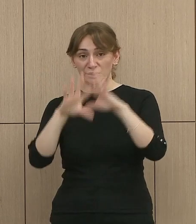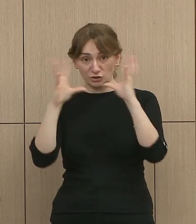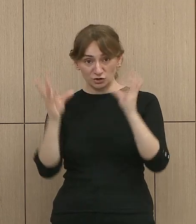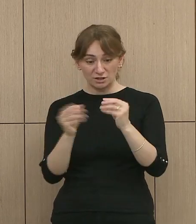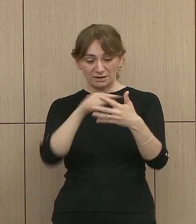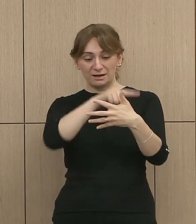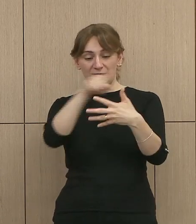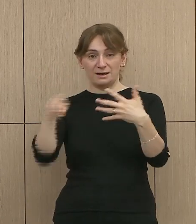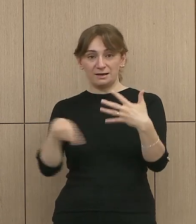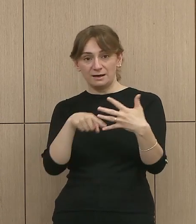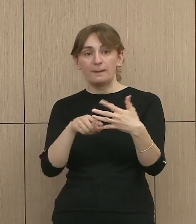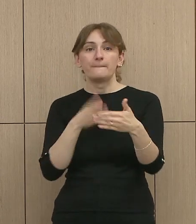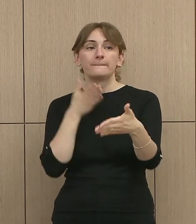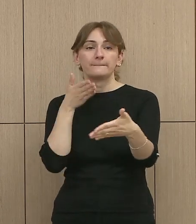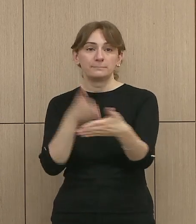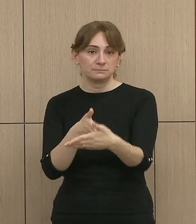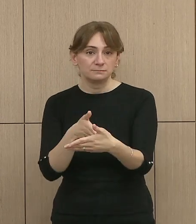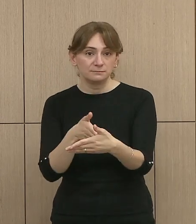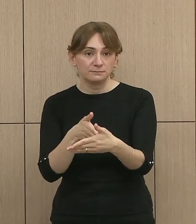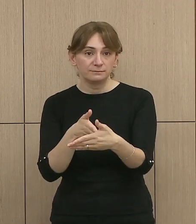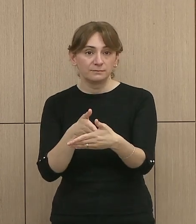këto këzazë,